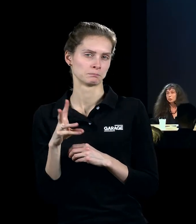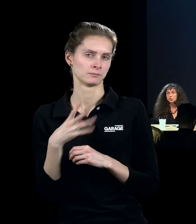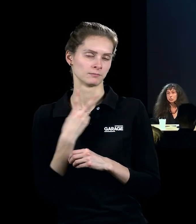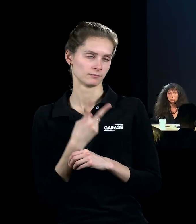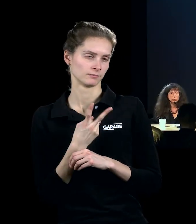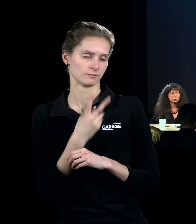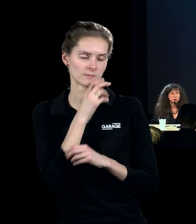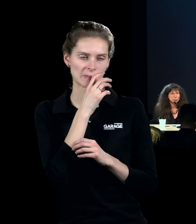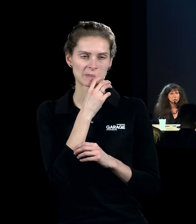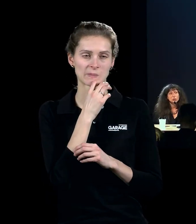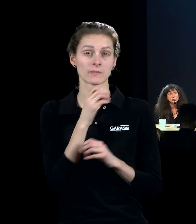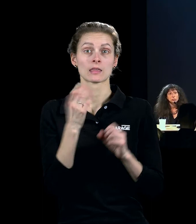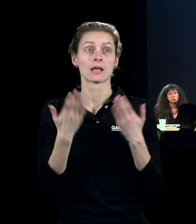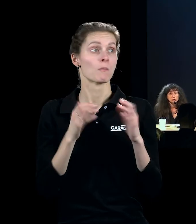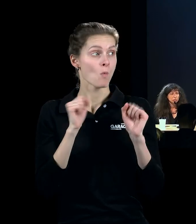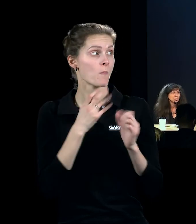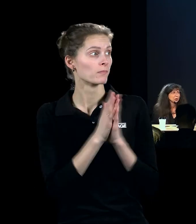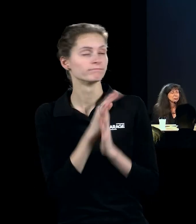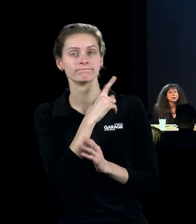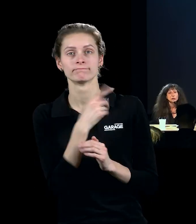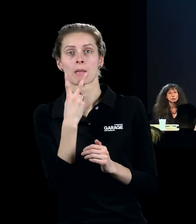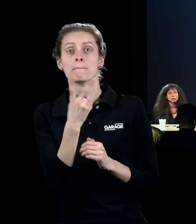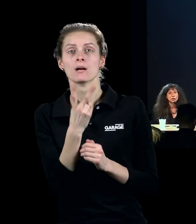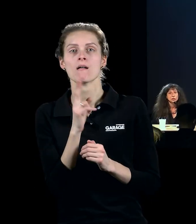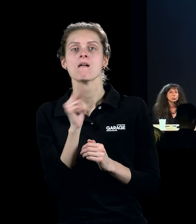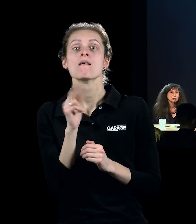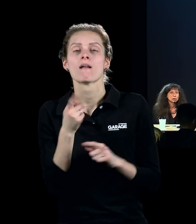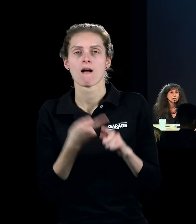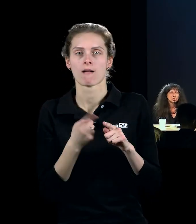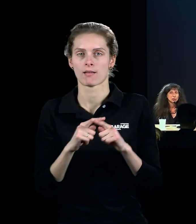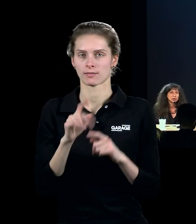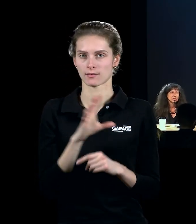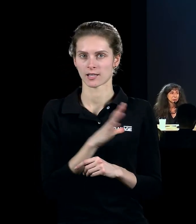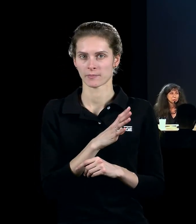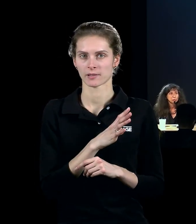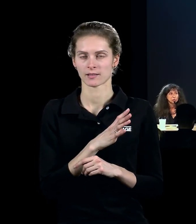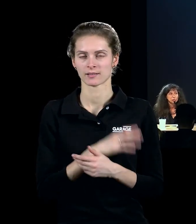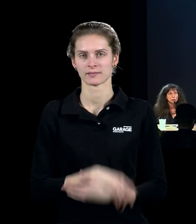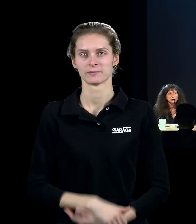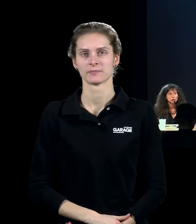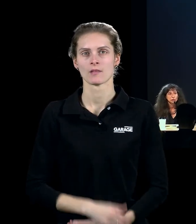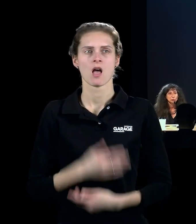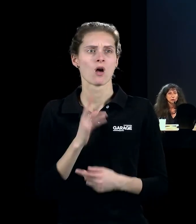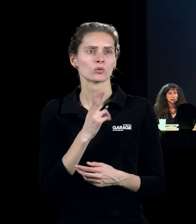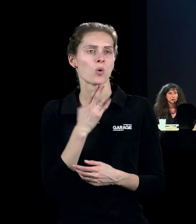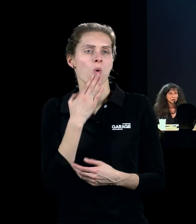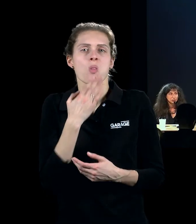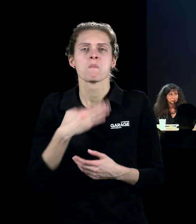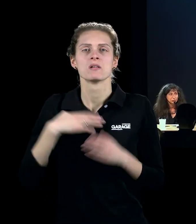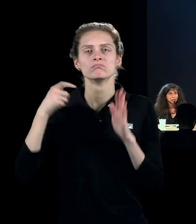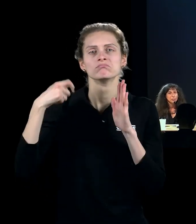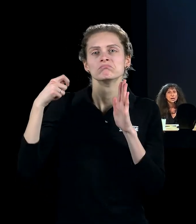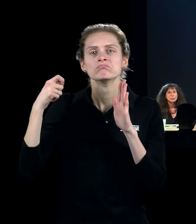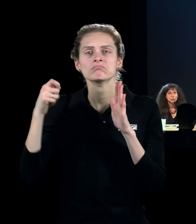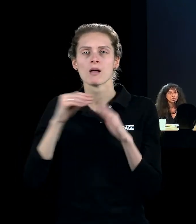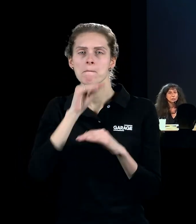если можно, мы покажем, как это выявляет, я покажу фрагмент, как это выглядело, но с точки зрения зрителя, это, судя по всему, какая-то любительская съёмка, сделанная